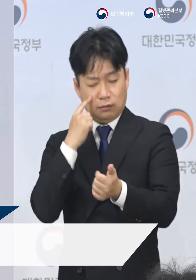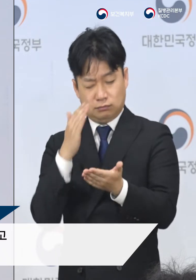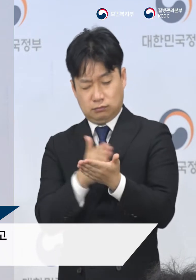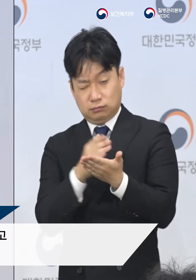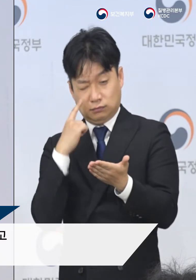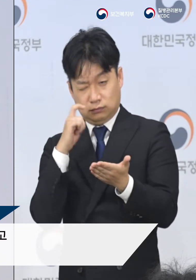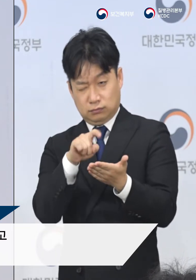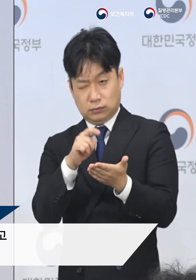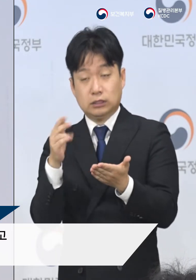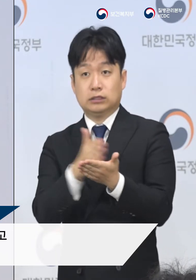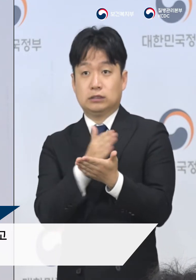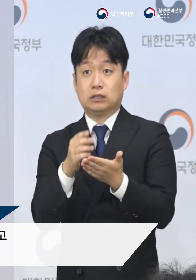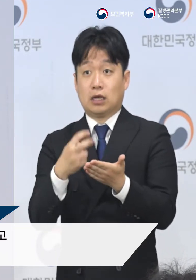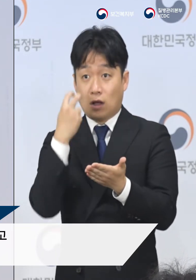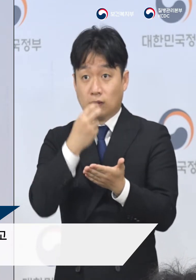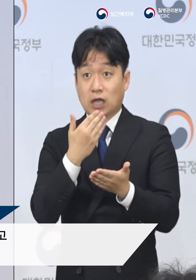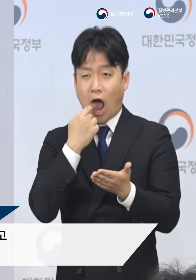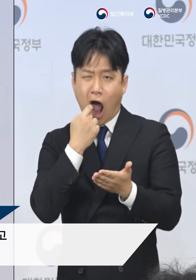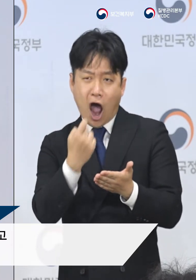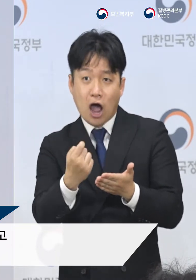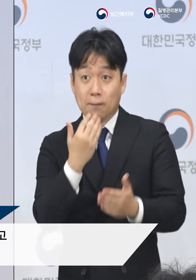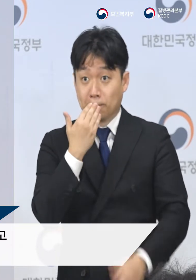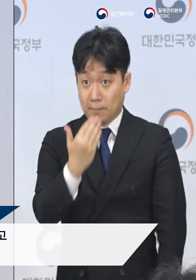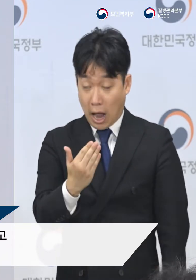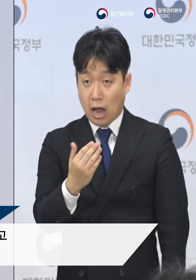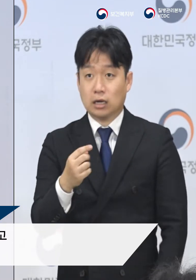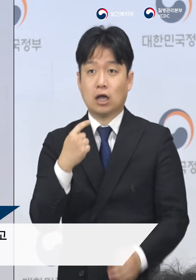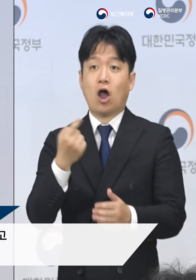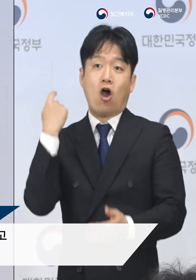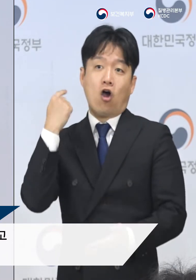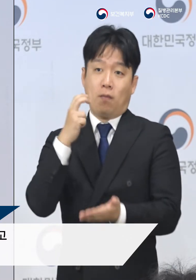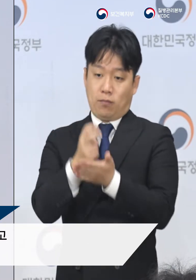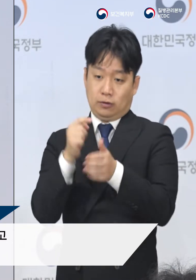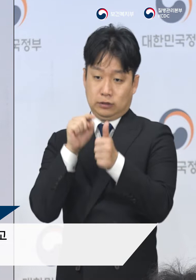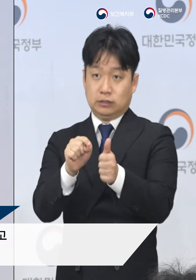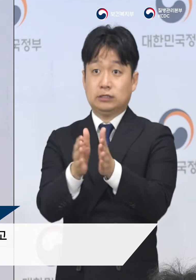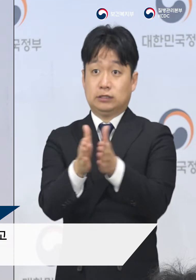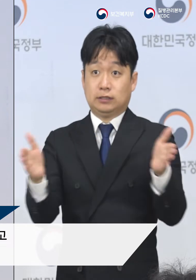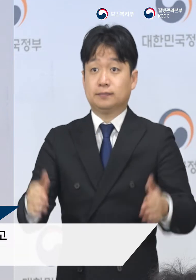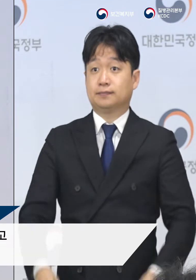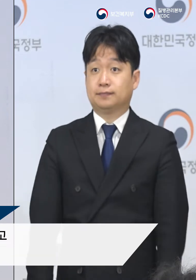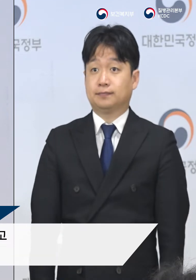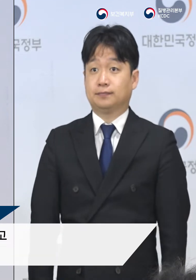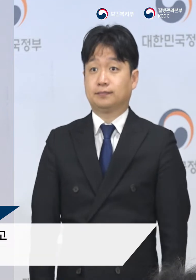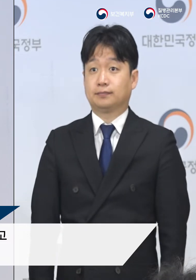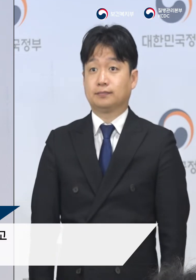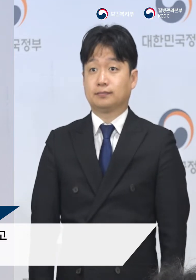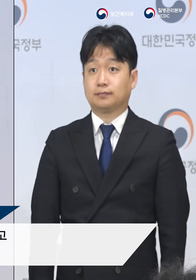진단검사를 실시할 수 있도록 지침을 이미 개정하였고 어제부터 시행하고 있습니다.